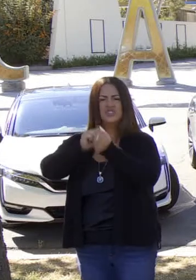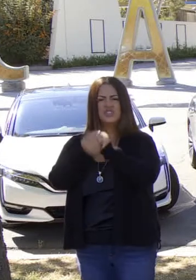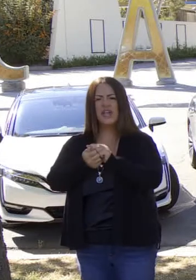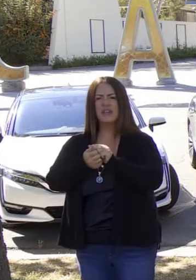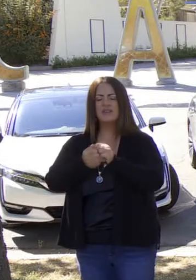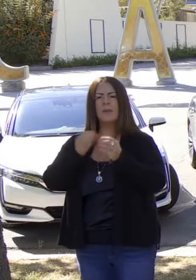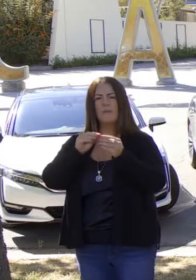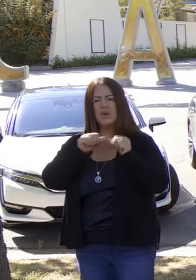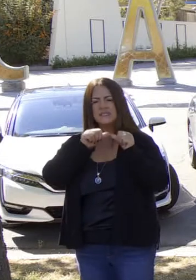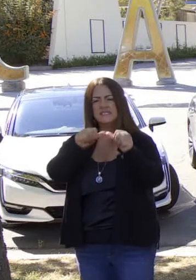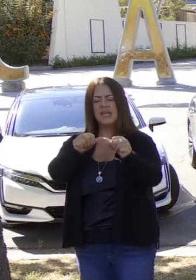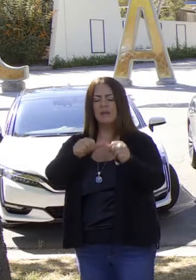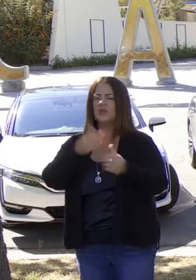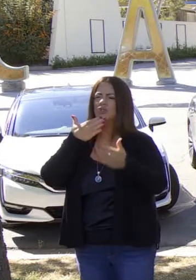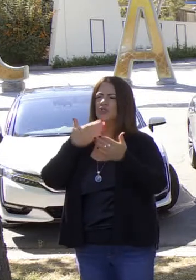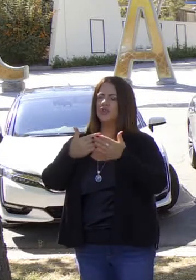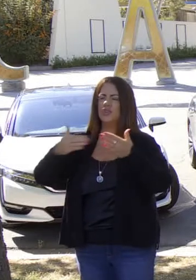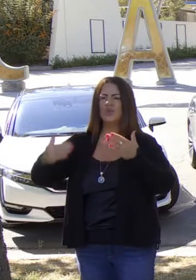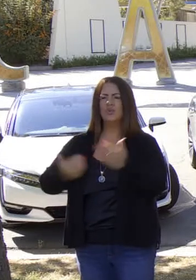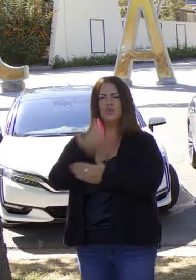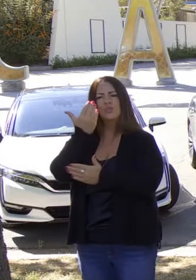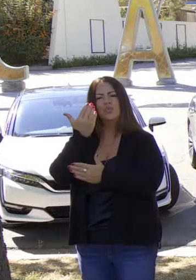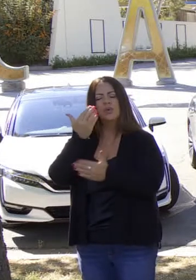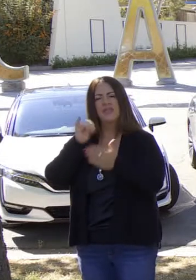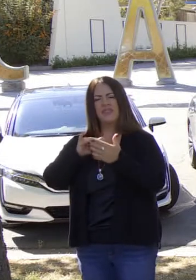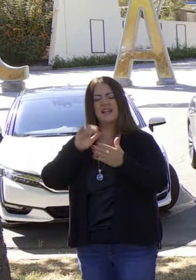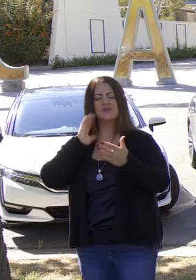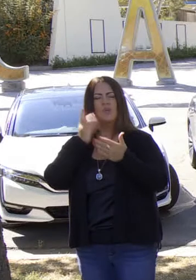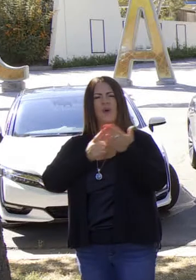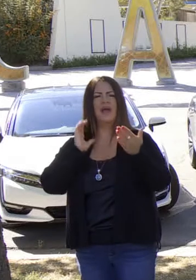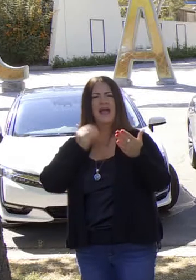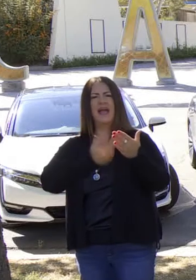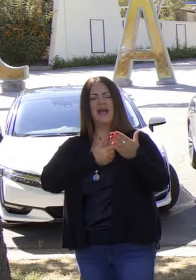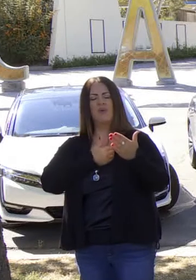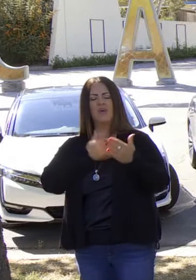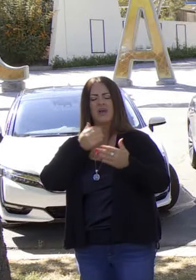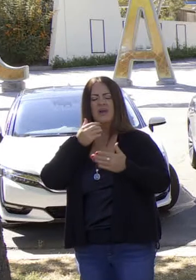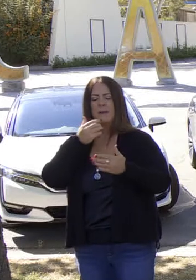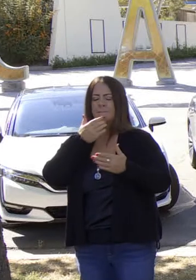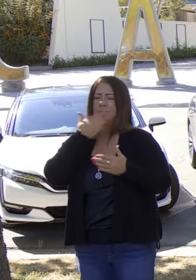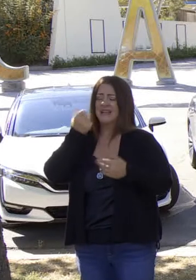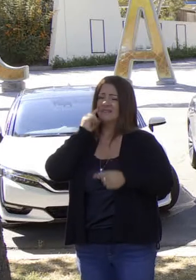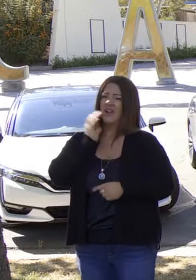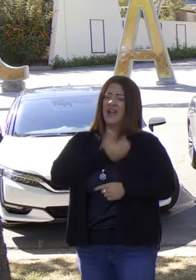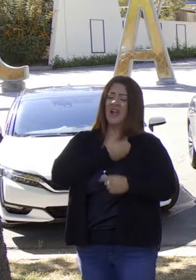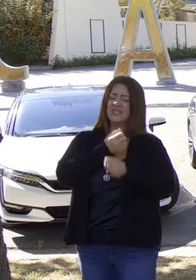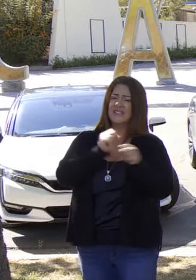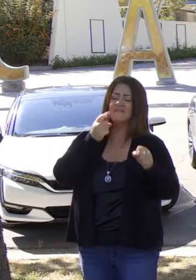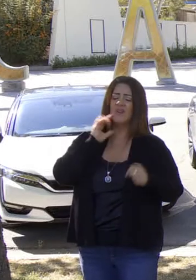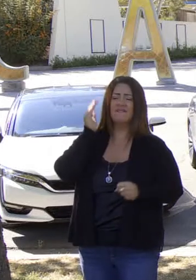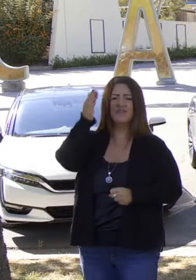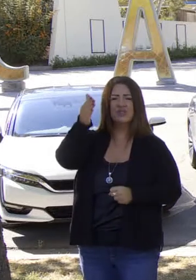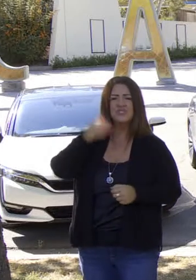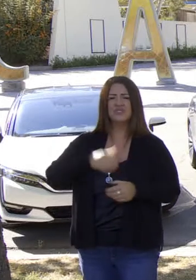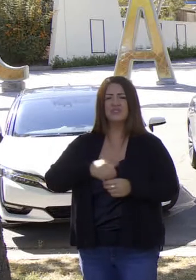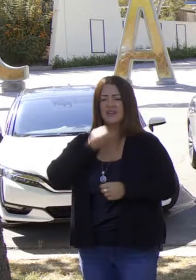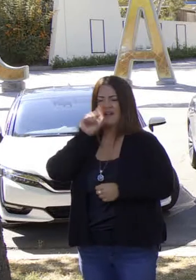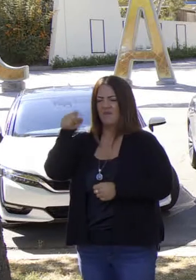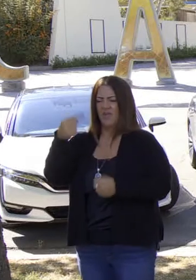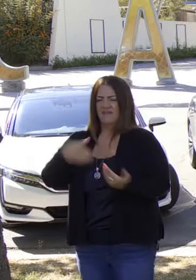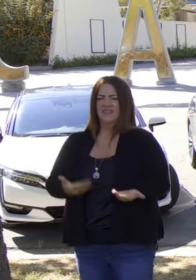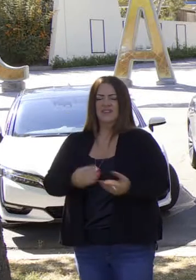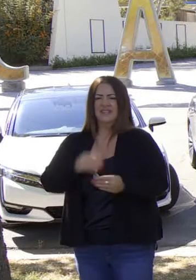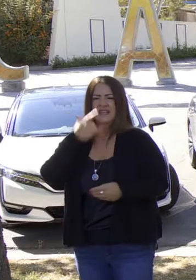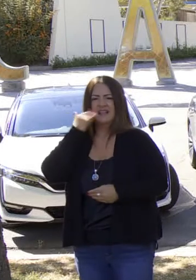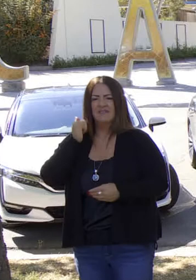de dirigir en estas cuestiones de una forma sostenible, regenerable, que es fundamental para el futuro. No solo para la gente de este estado, sino para